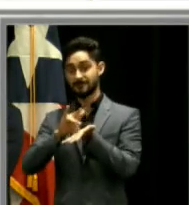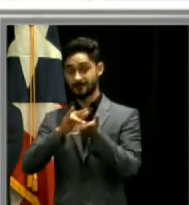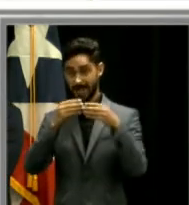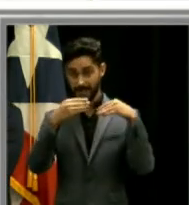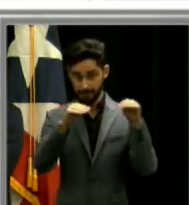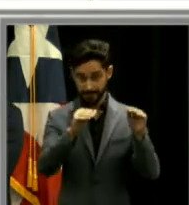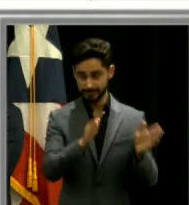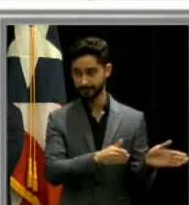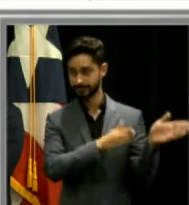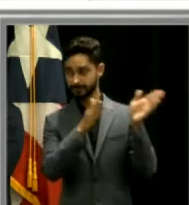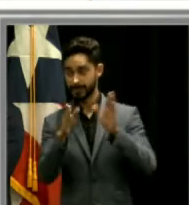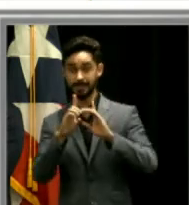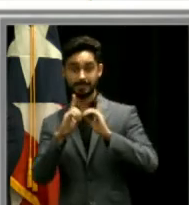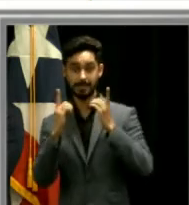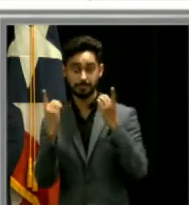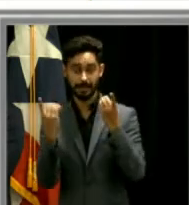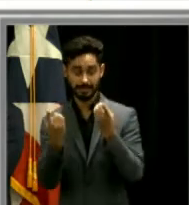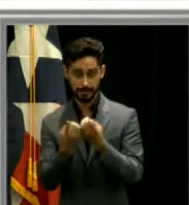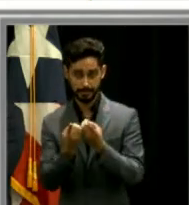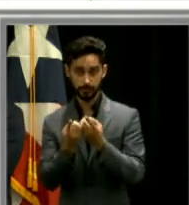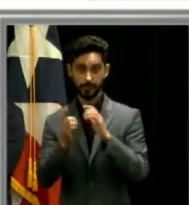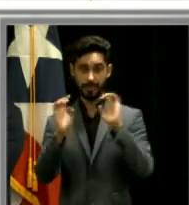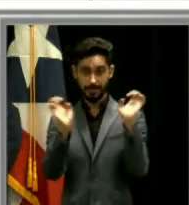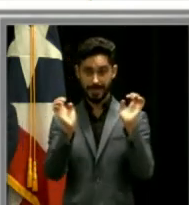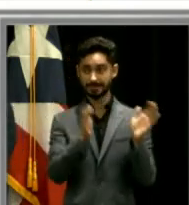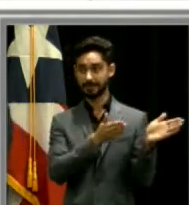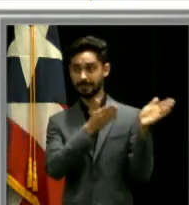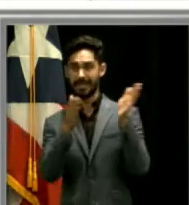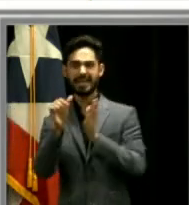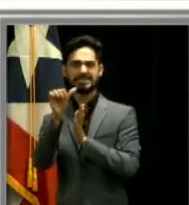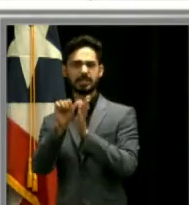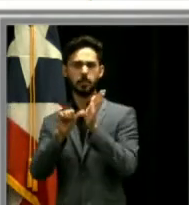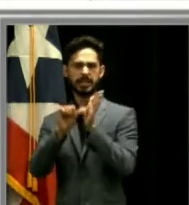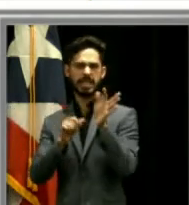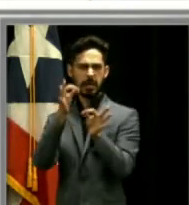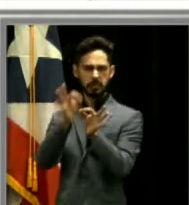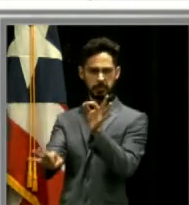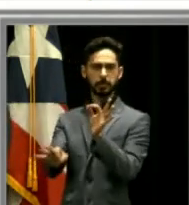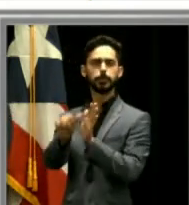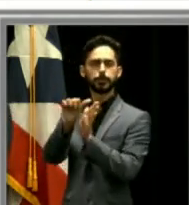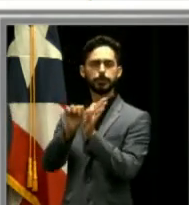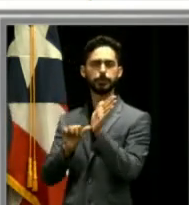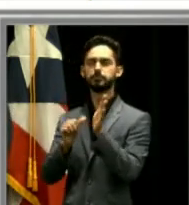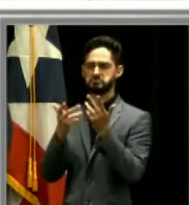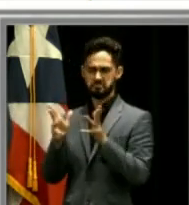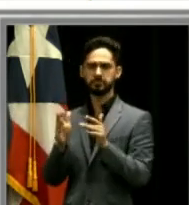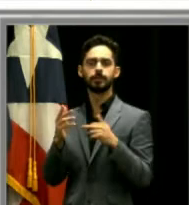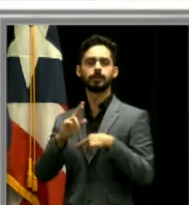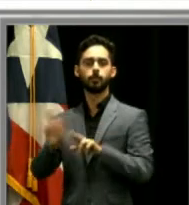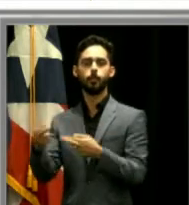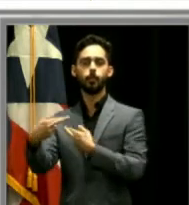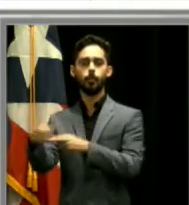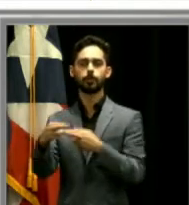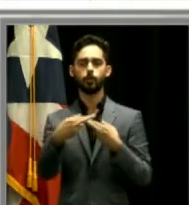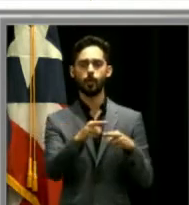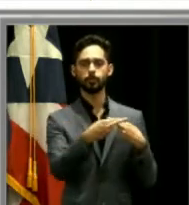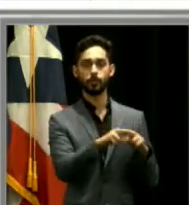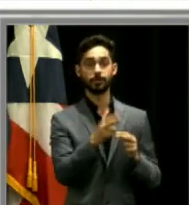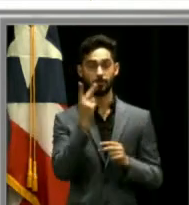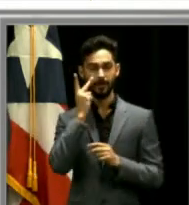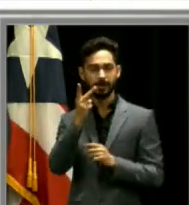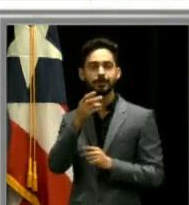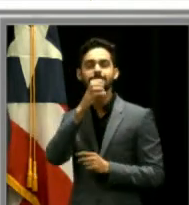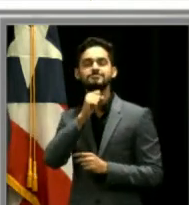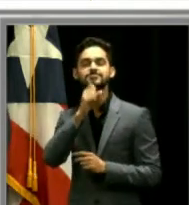departamento de emergencia y cirugía menor. Y en la fase número 3, van a tener, que es el color anaranjado más